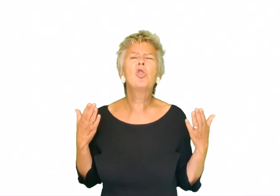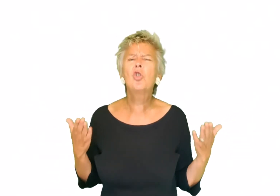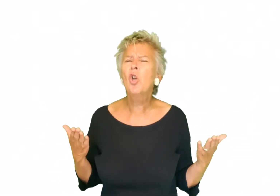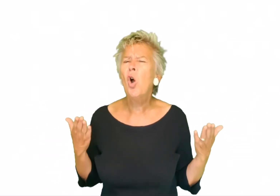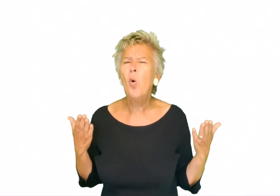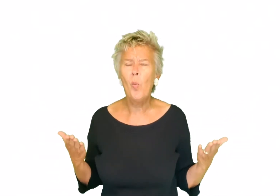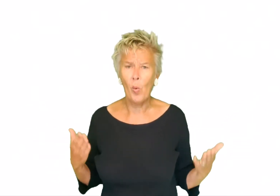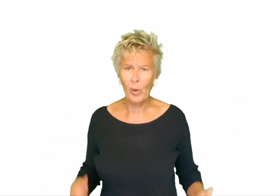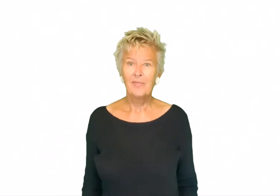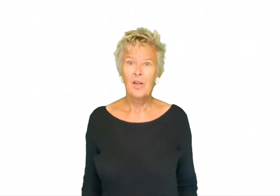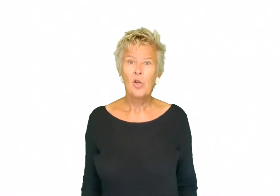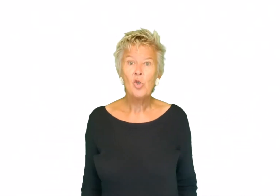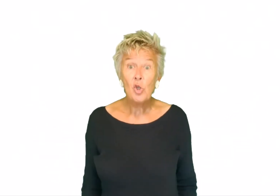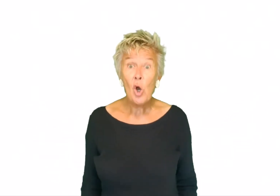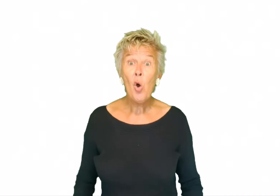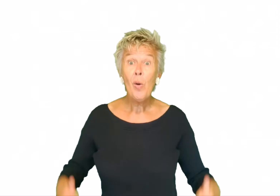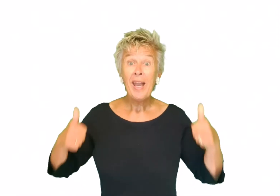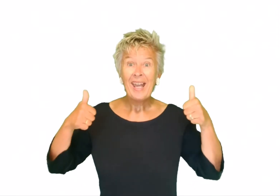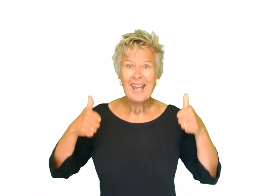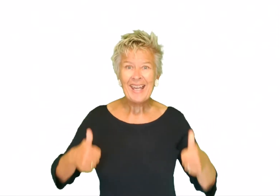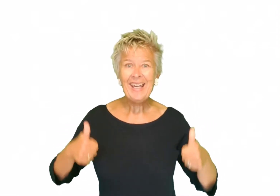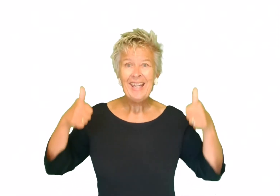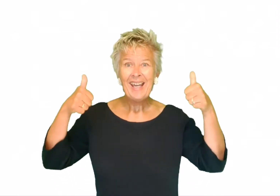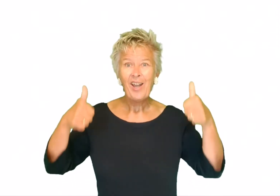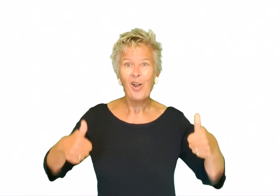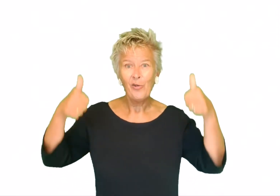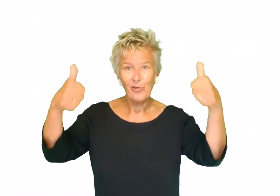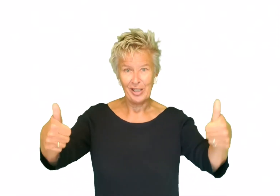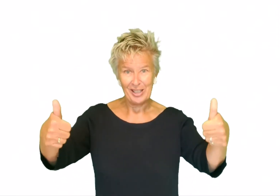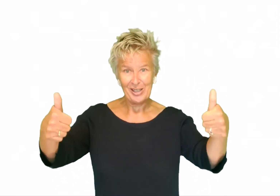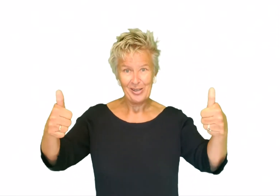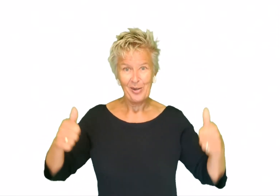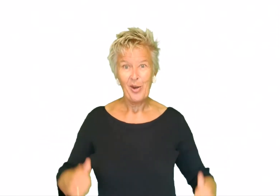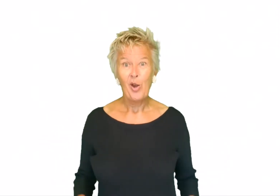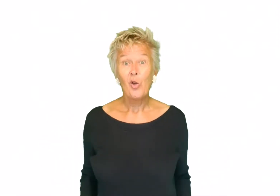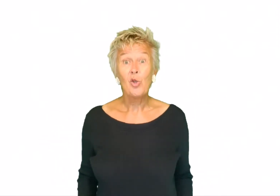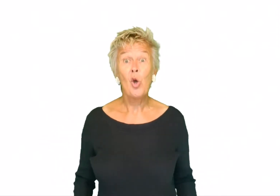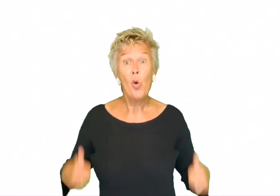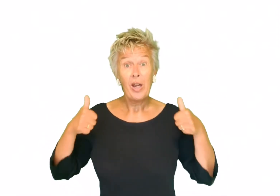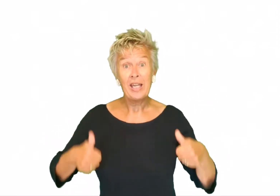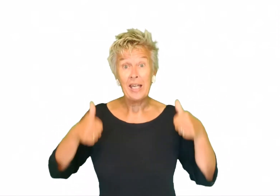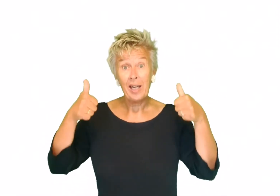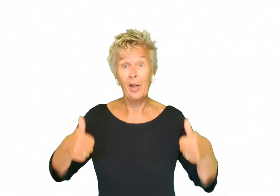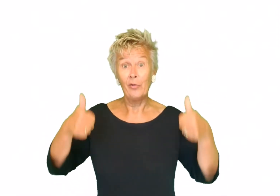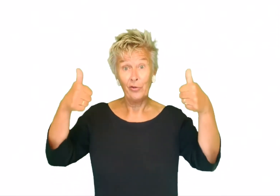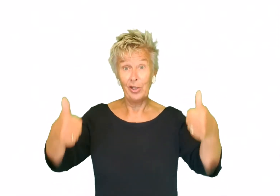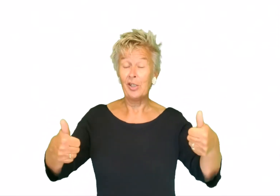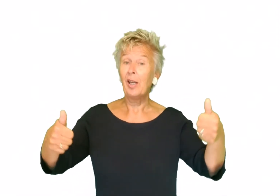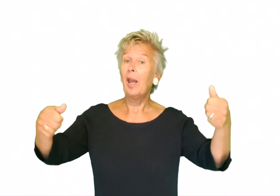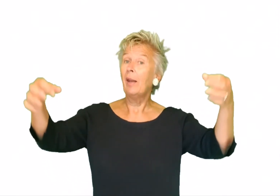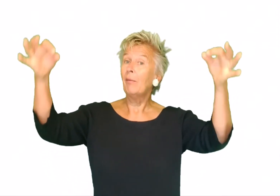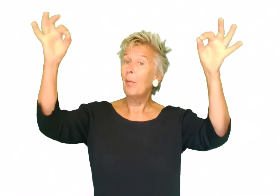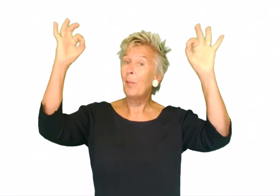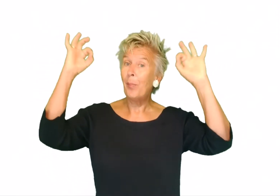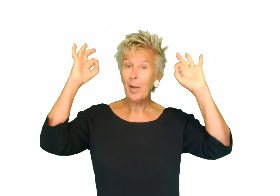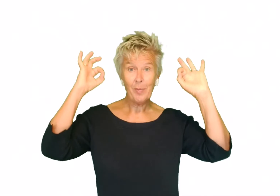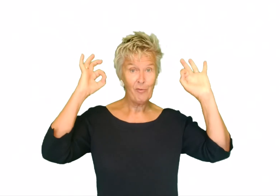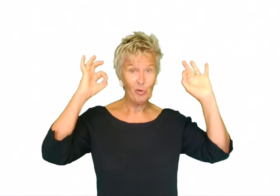zo mooi. Zo gigantisch. Zo gigantisch. En pak hem even